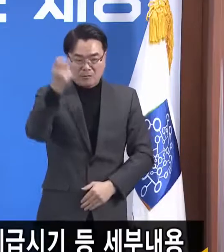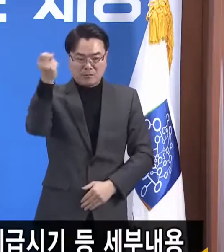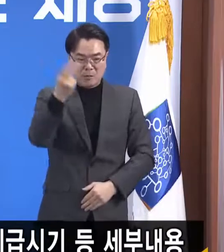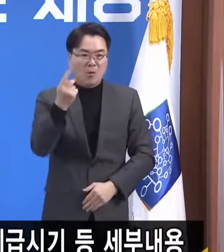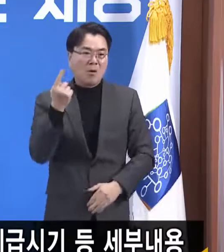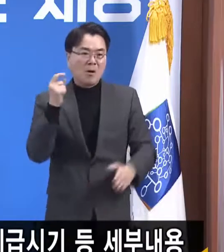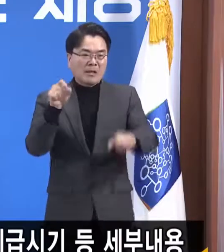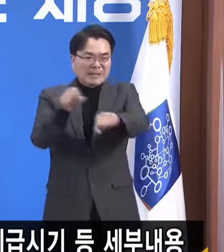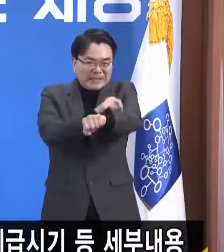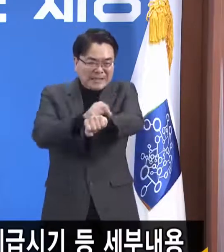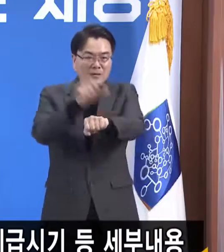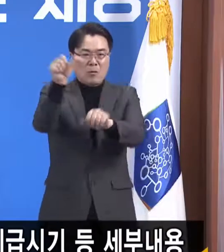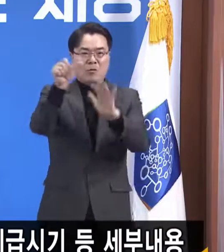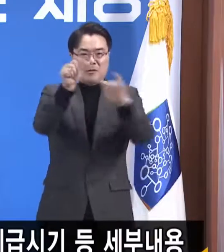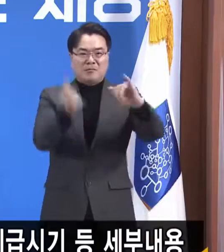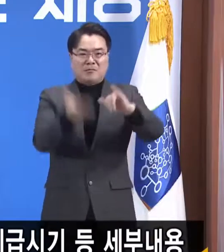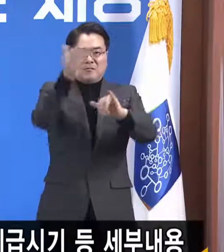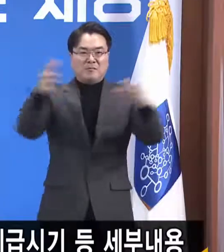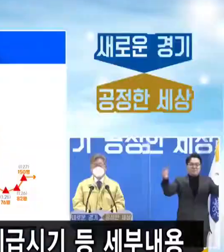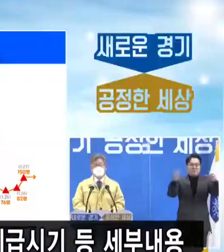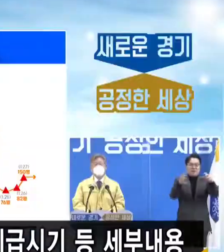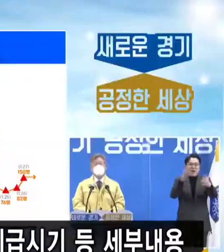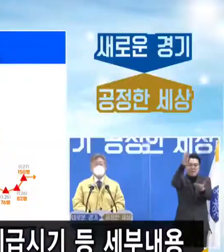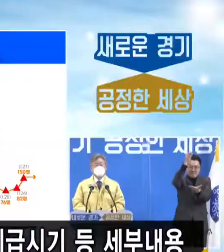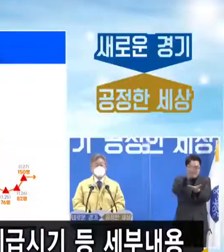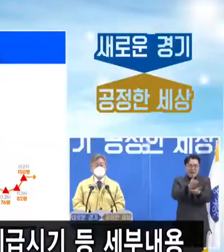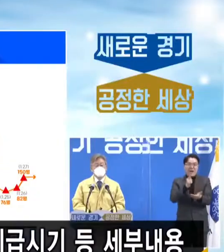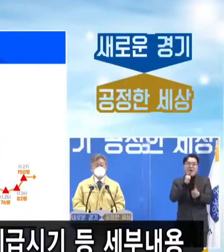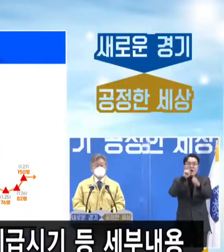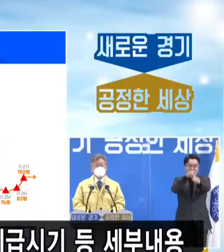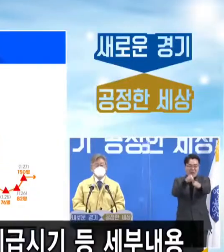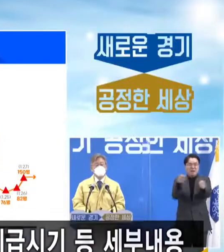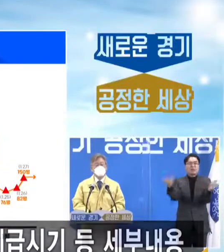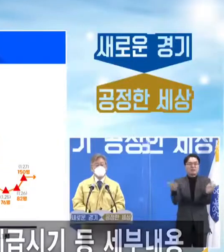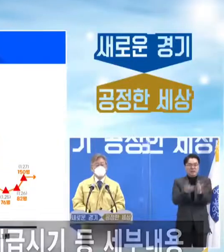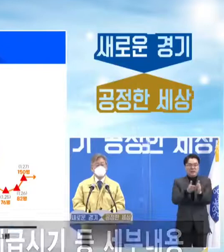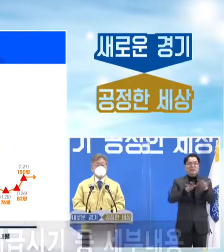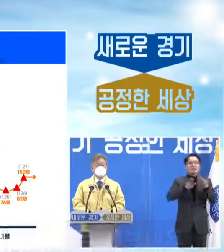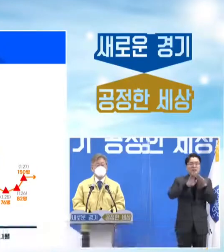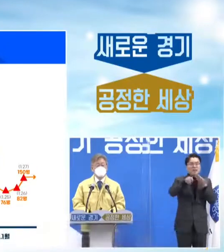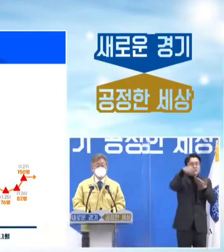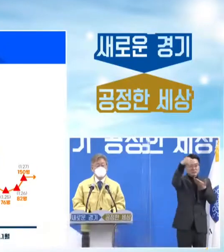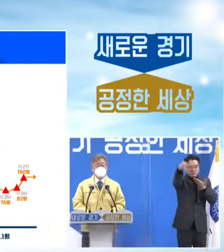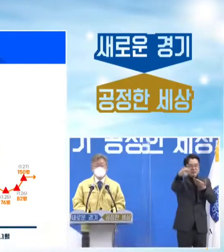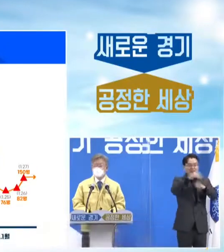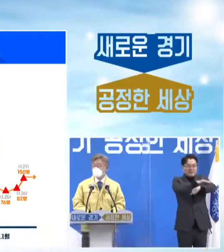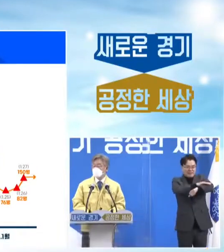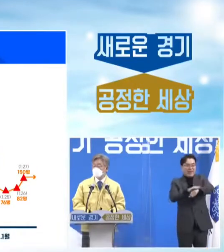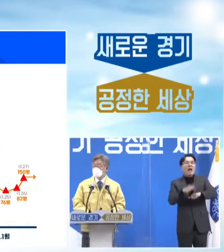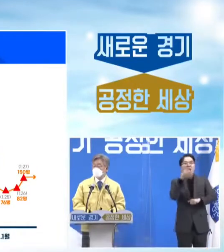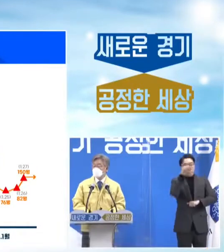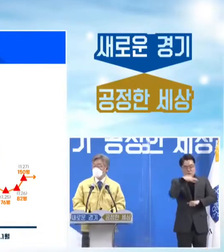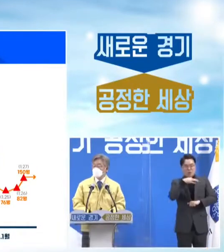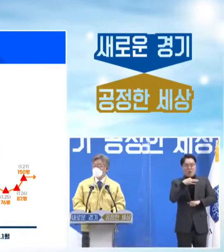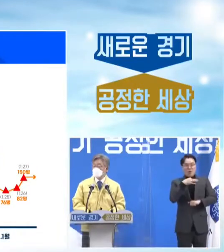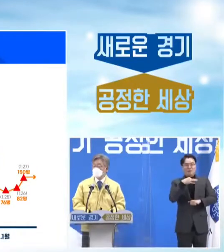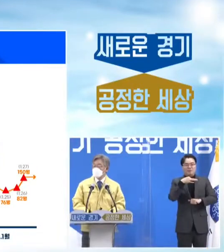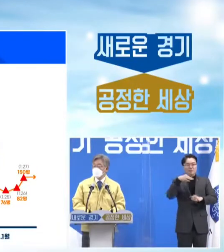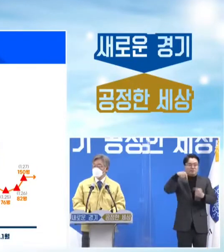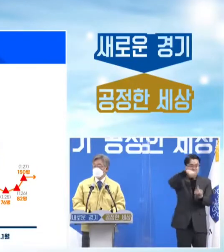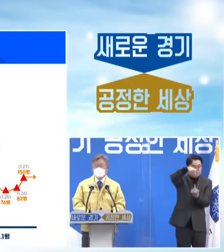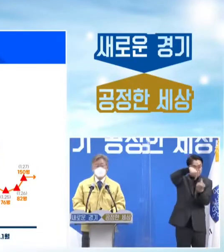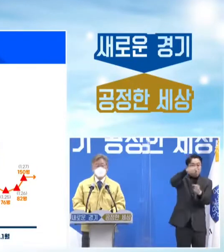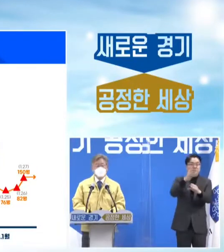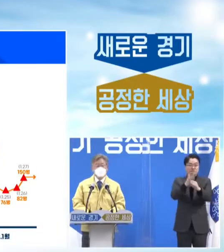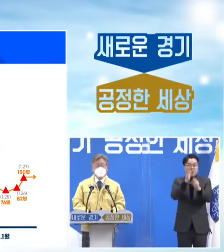집합이 금지되면서 매우 효과적으로 통제되고 있는 상태이긴 합니다. 그러나